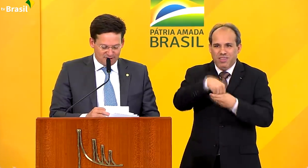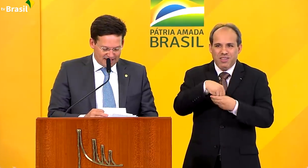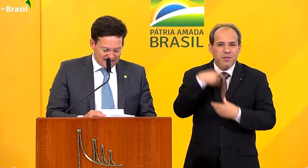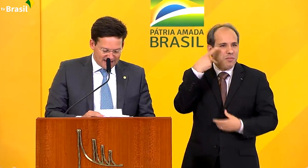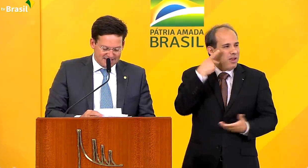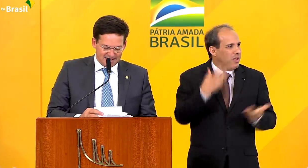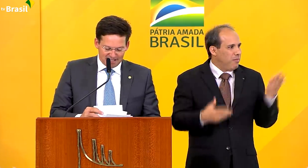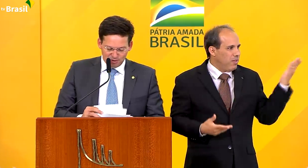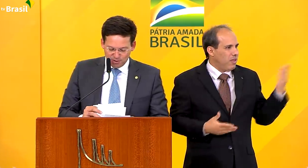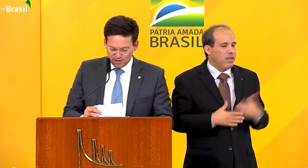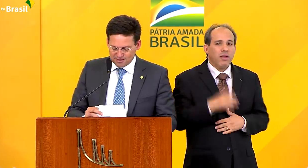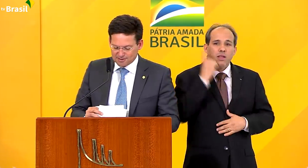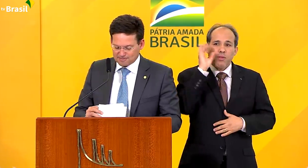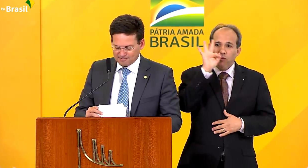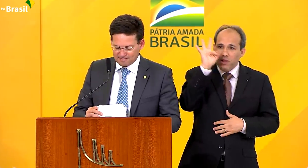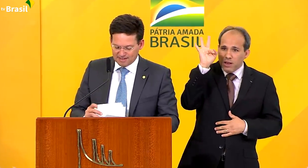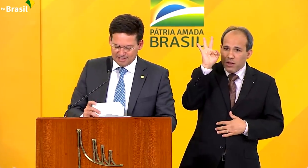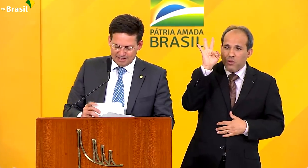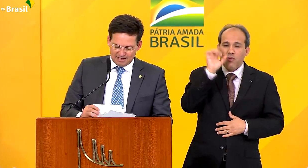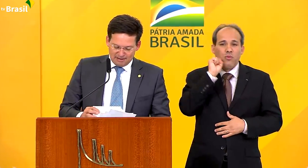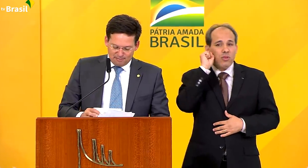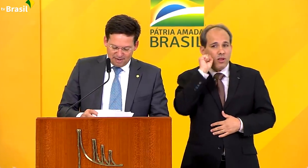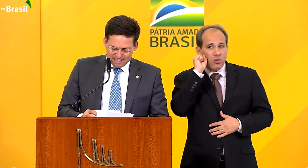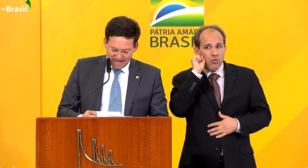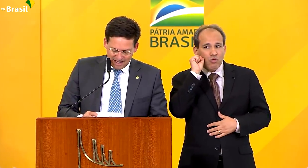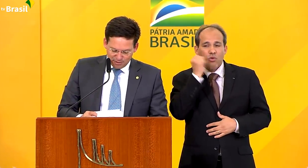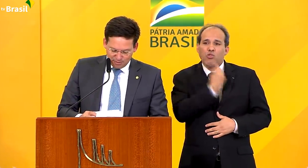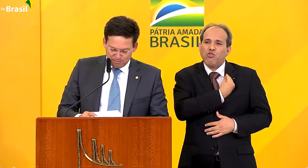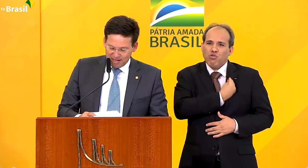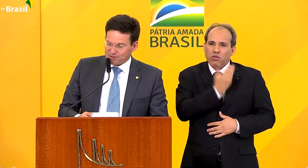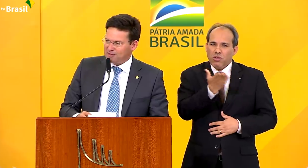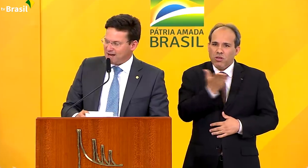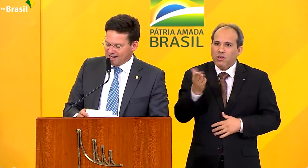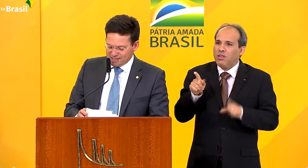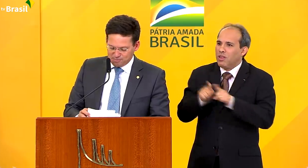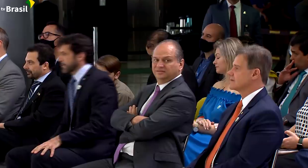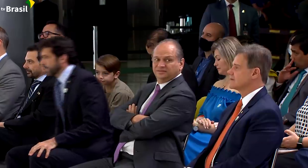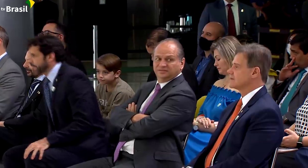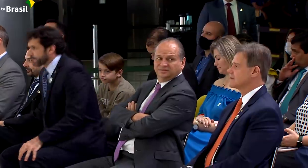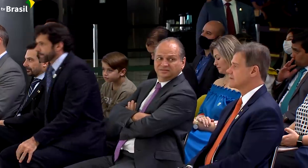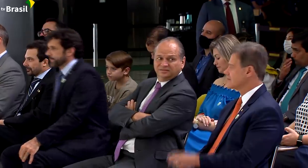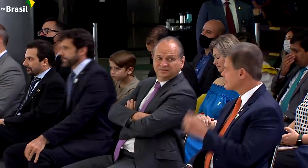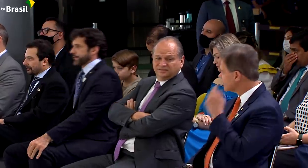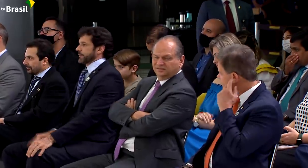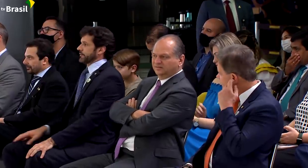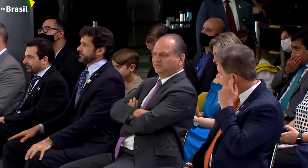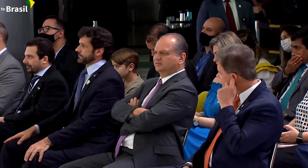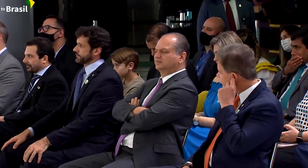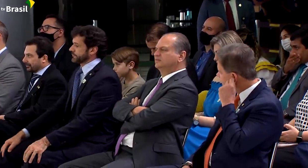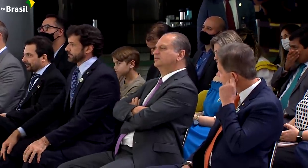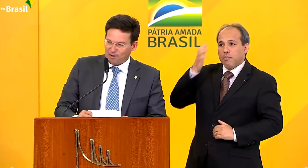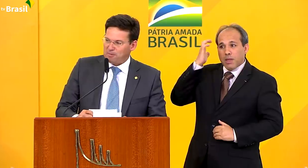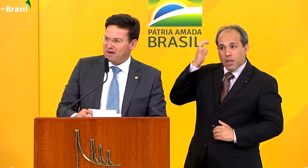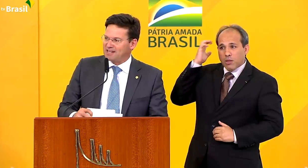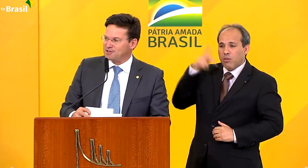deputados federais, senadores, prezado Pedro Guimarães, presidente da Caixa,